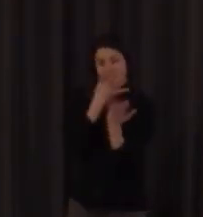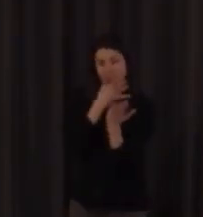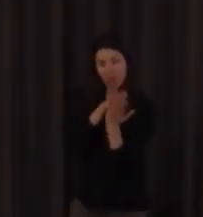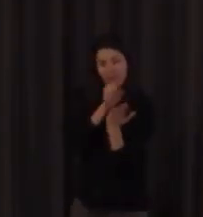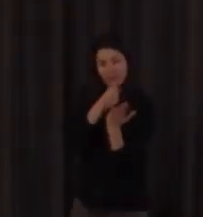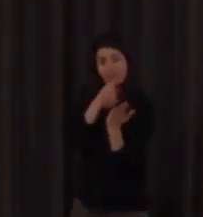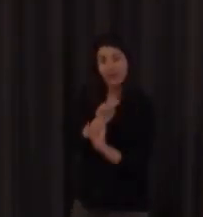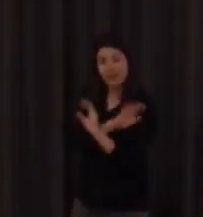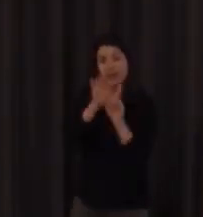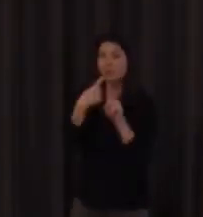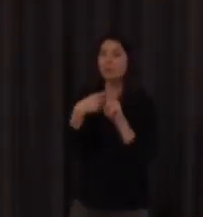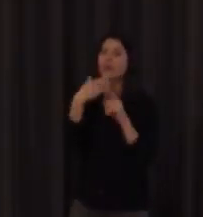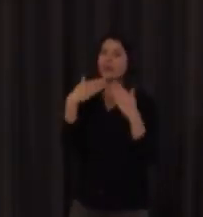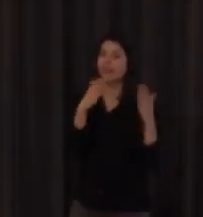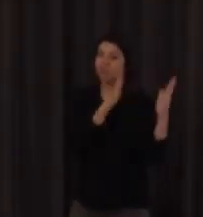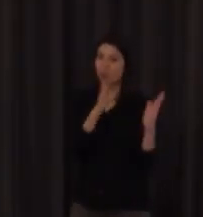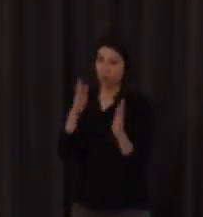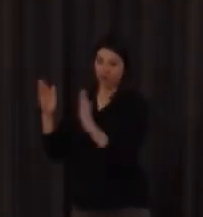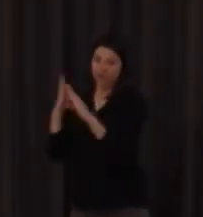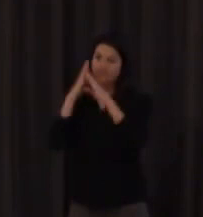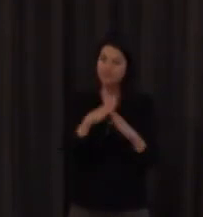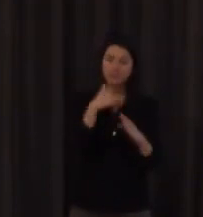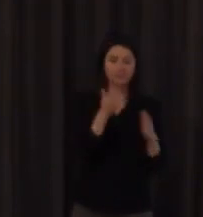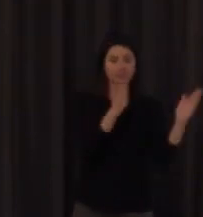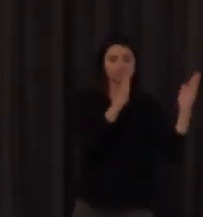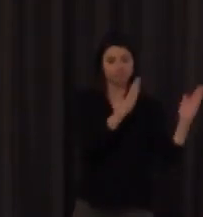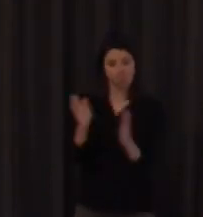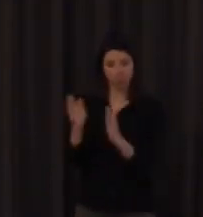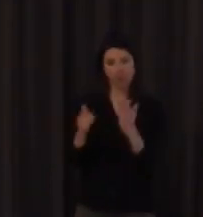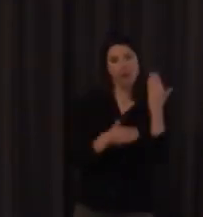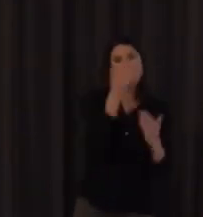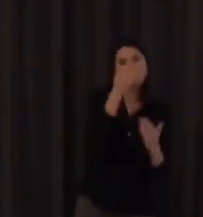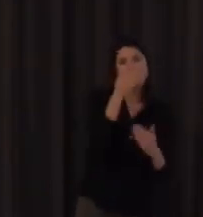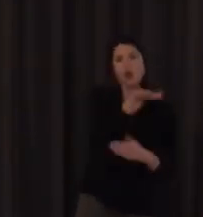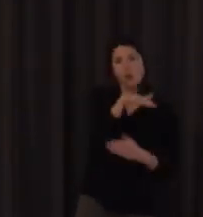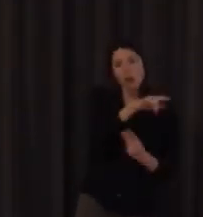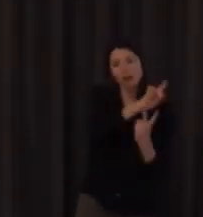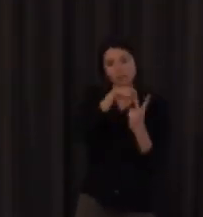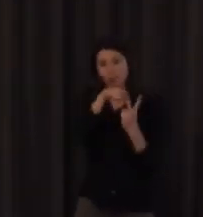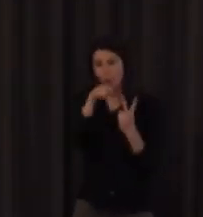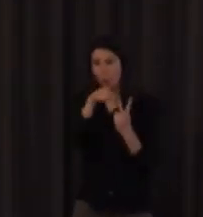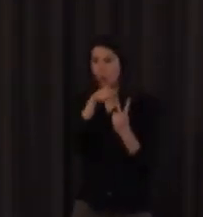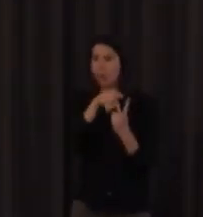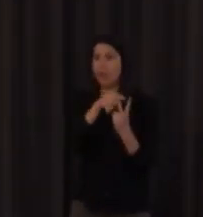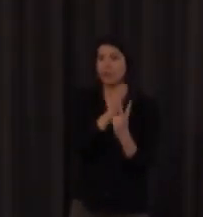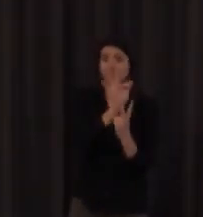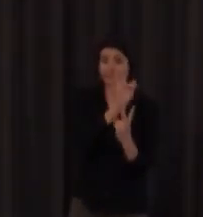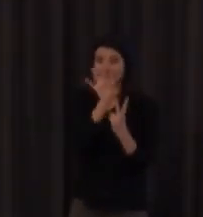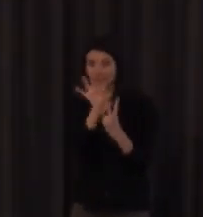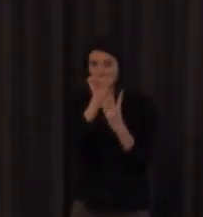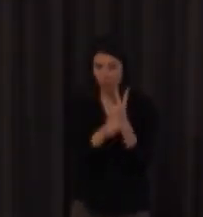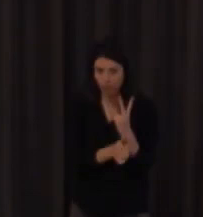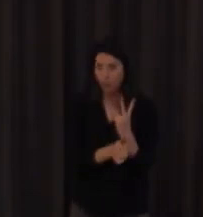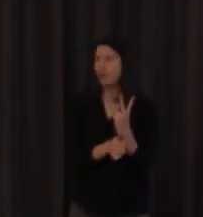de la escritura vale se sabe que se empieza escribiendo el lugar se sigue con la configuración porque luego hay veces en el que